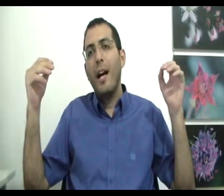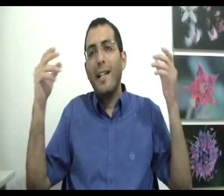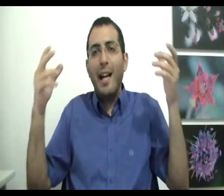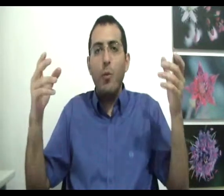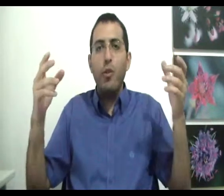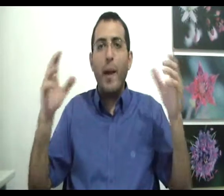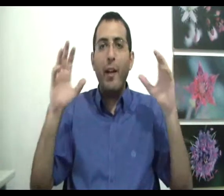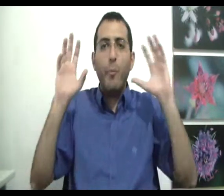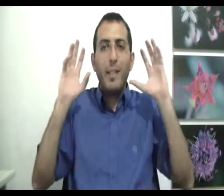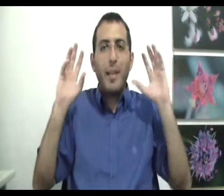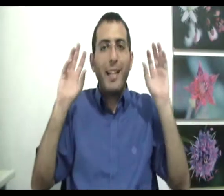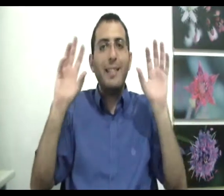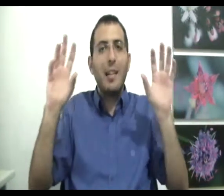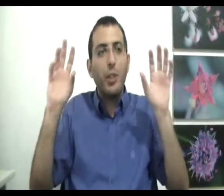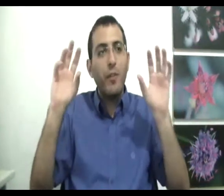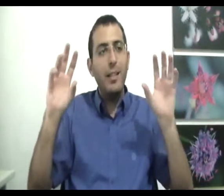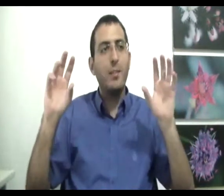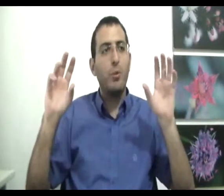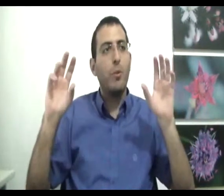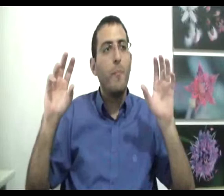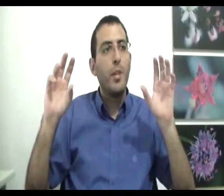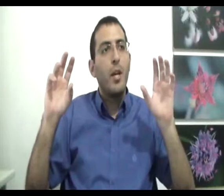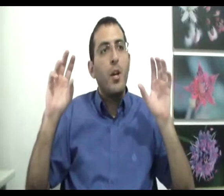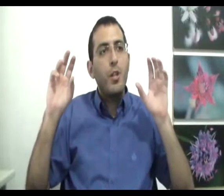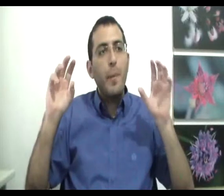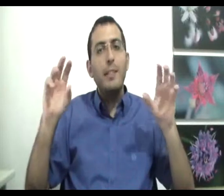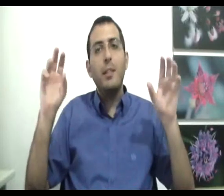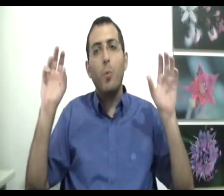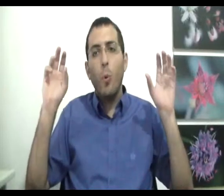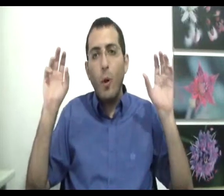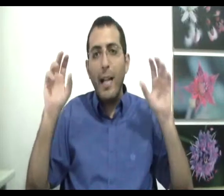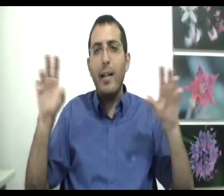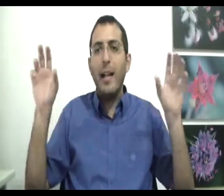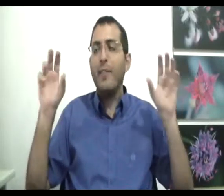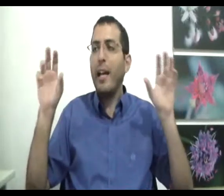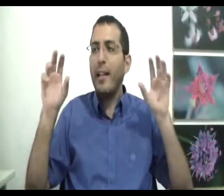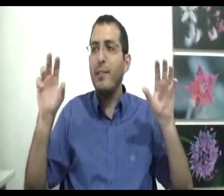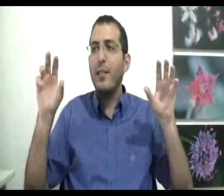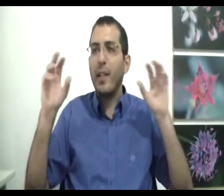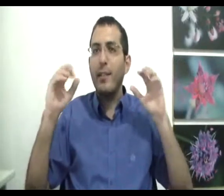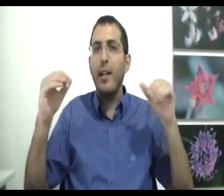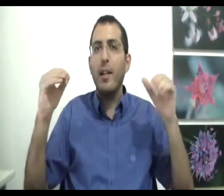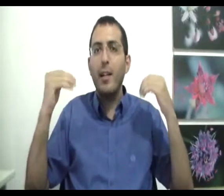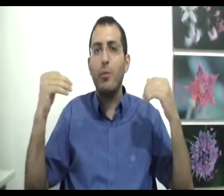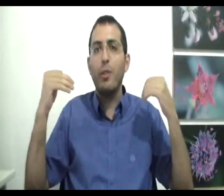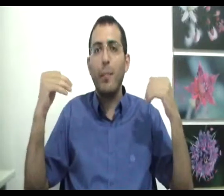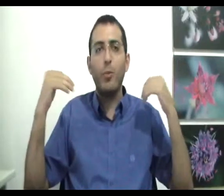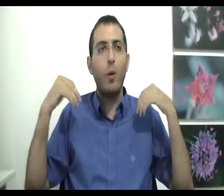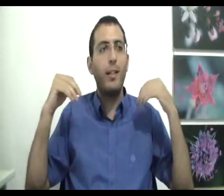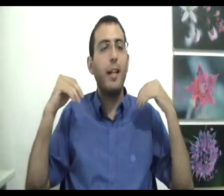והעניין הוא שברגע שבן אדם נכנס לחשיבה הזאת שבעצם הוא הולך להרוויח כסף כדי להיות יותר בטוח, כדי